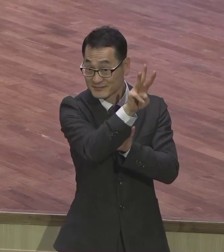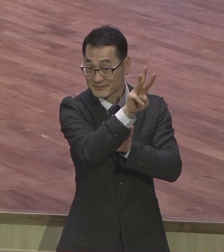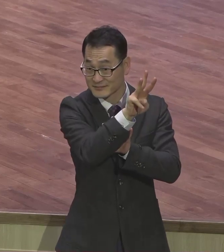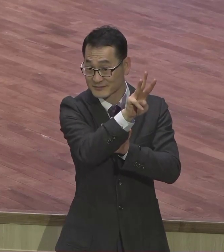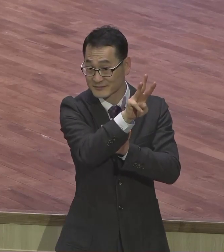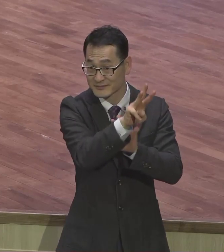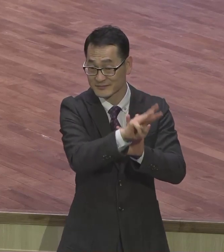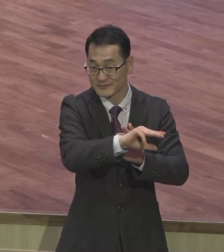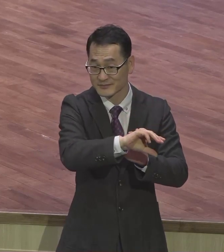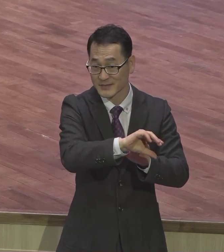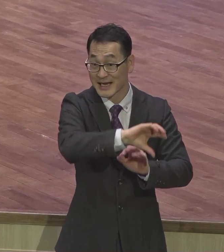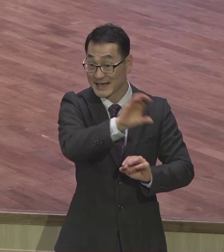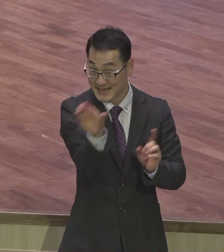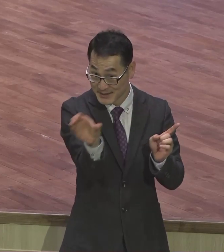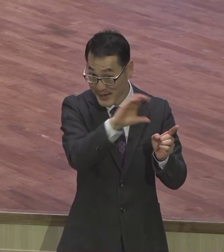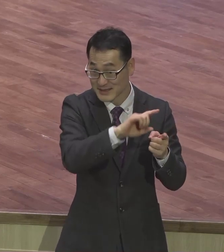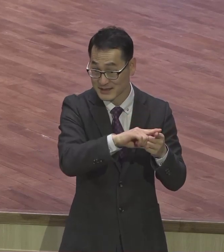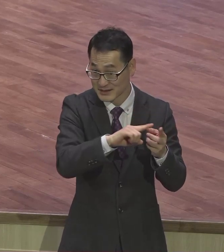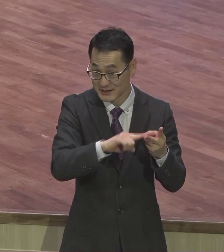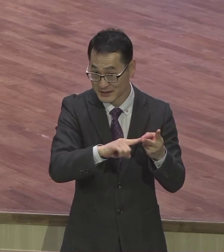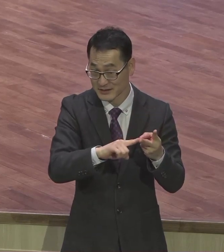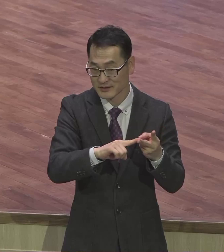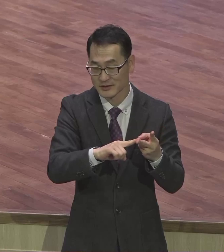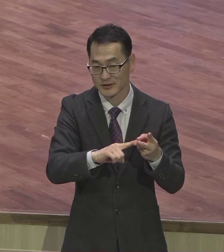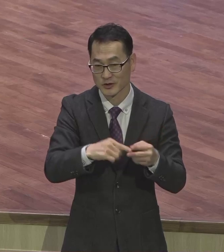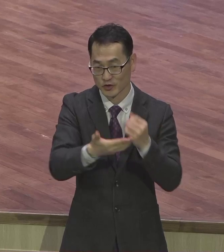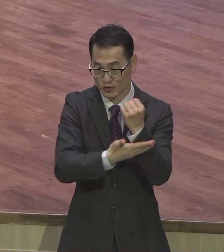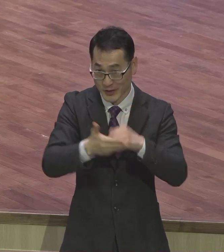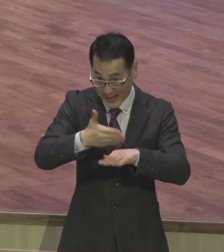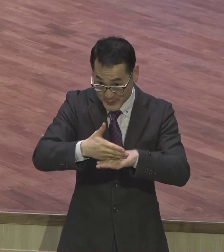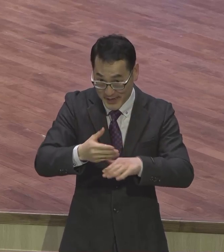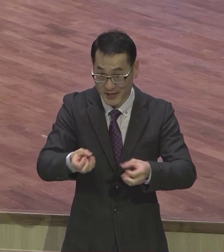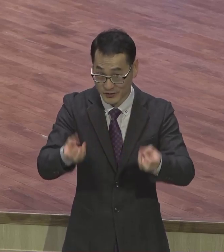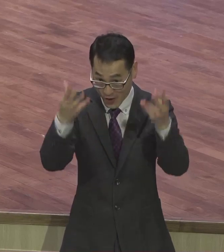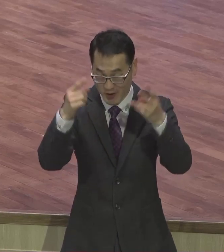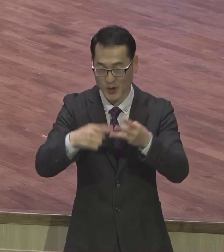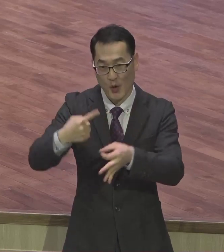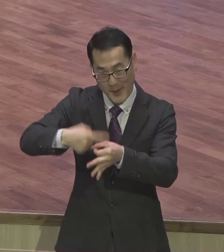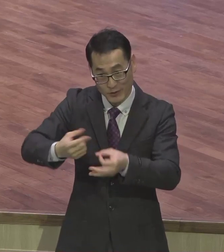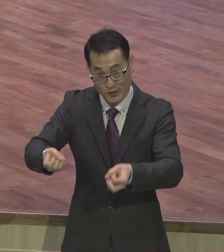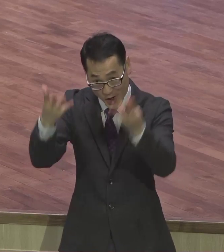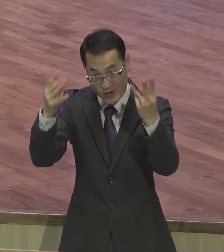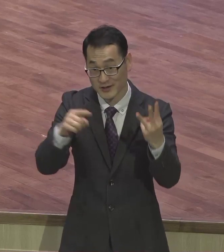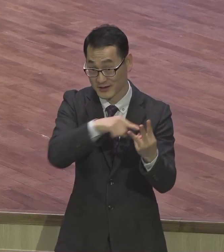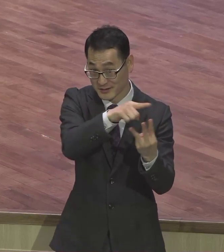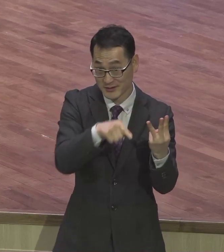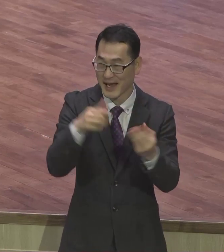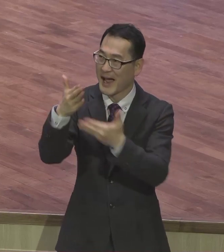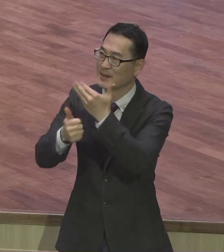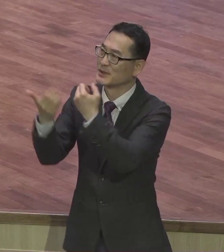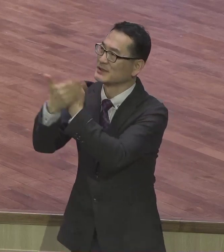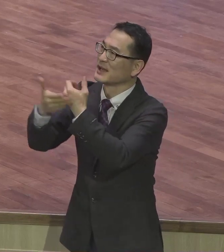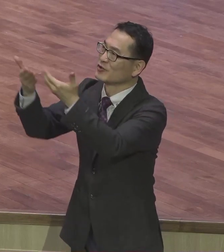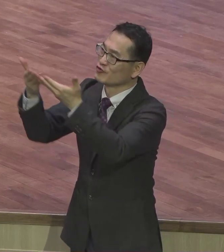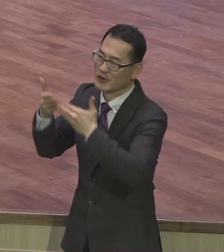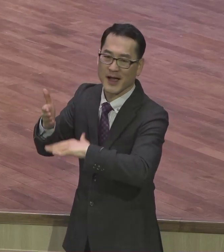주수감사절 맥주절 이 네 가지를 드리는데 하나님께서 배포하신 은혜 감사하는 게 다 내용이 내용이 감사하는데